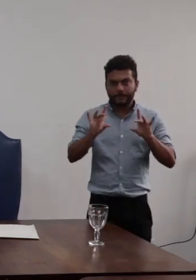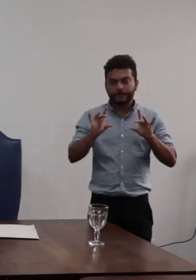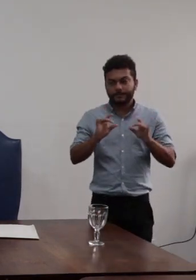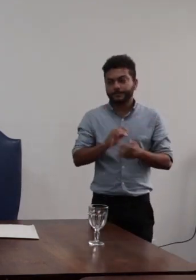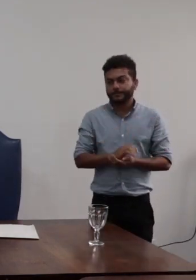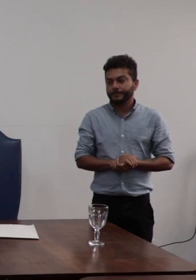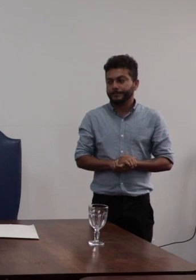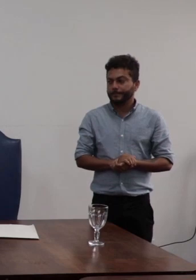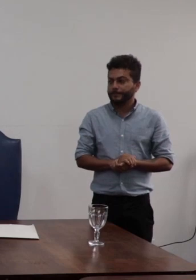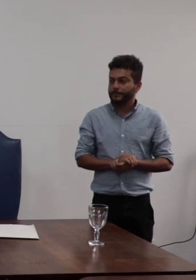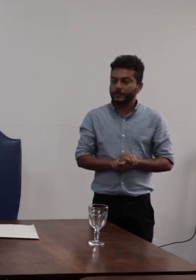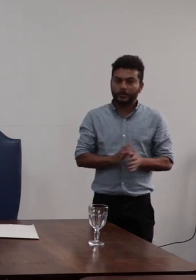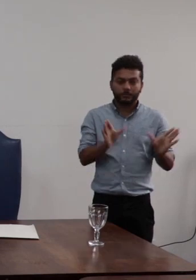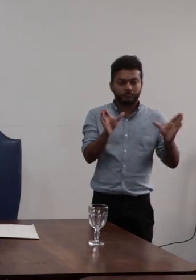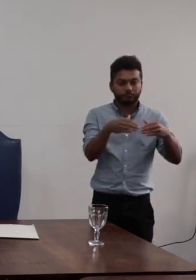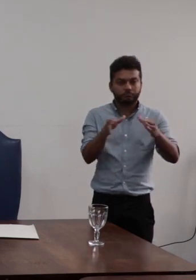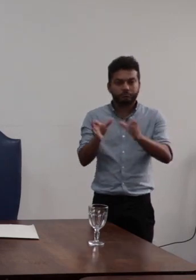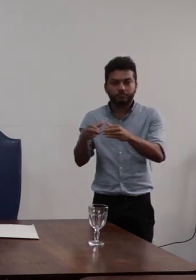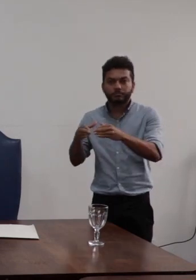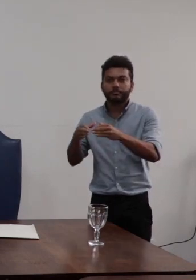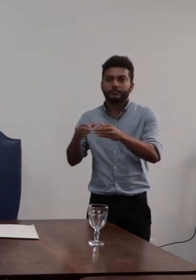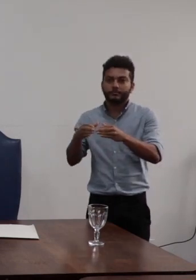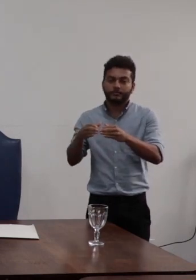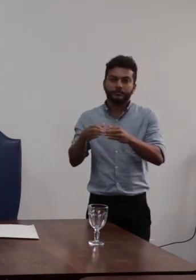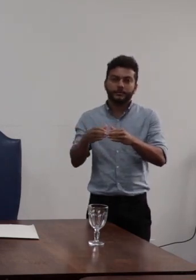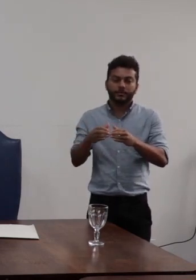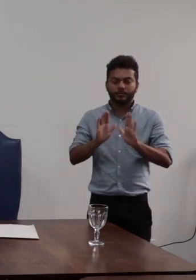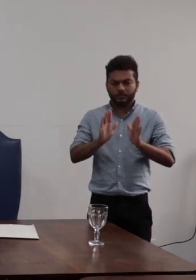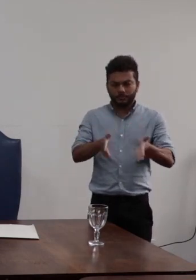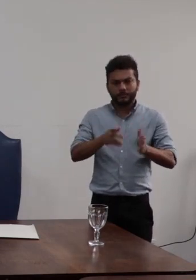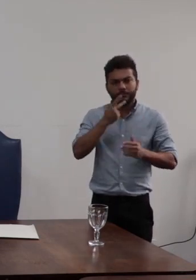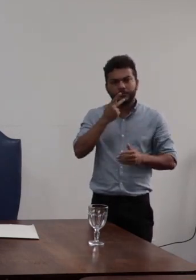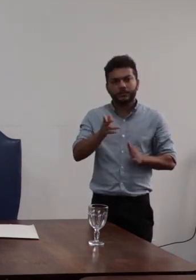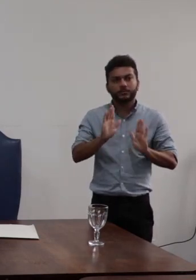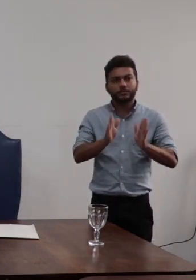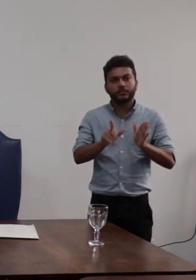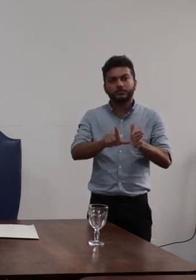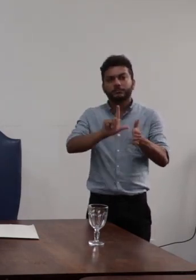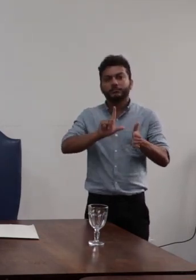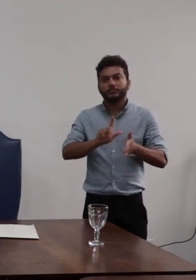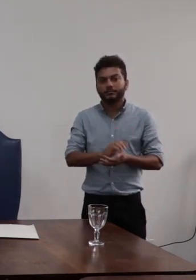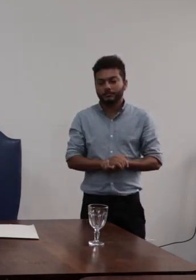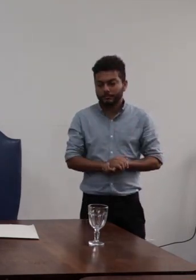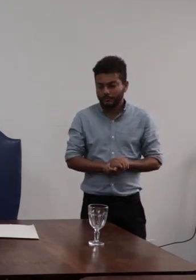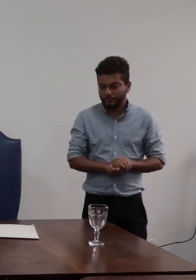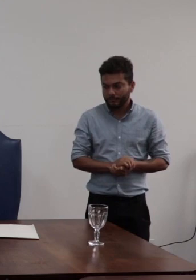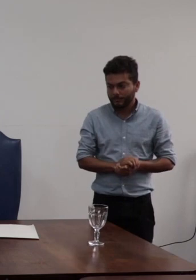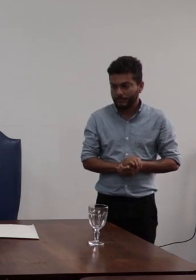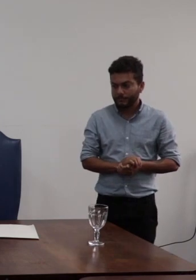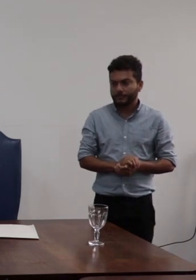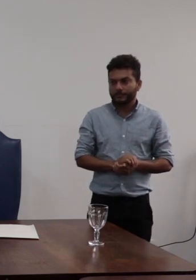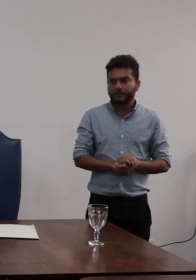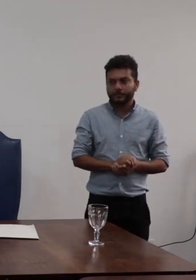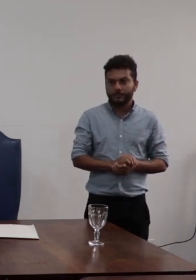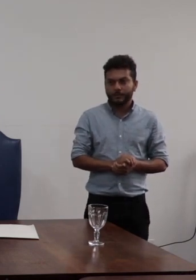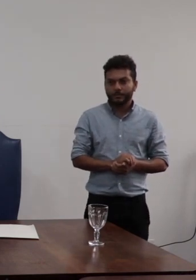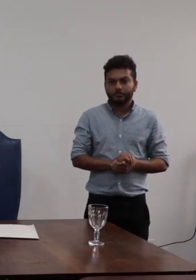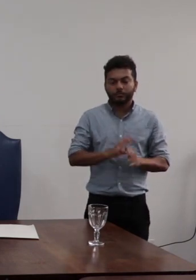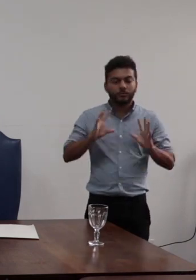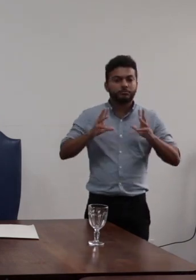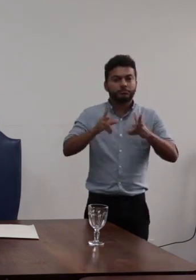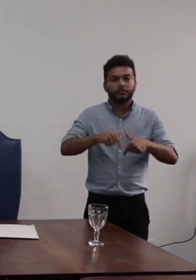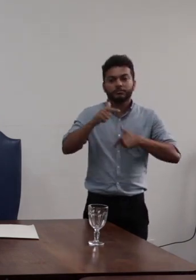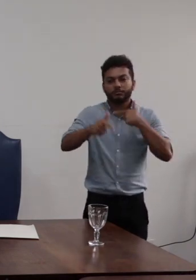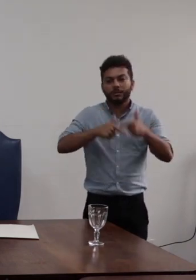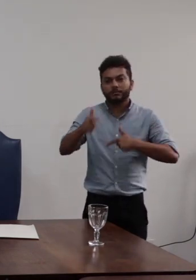as comissões que constituíram como já foi dito aqui todo esse trabalho então